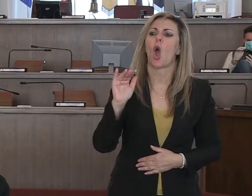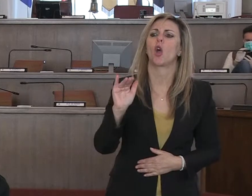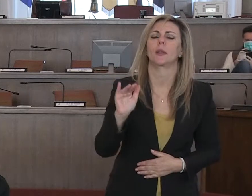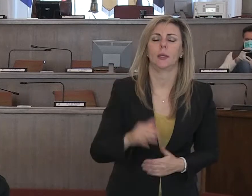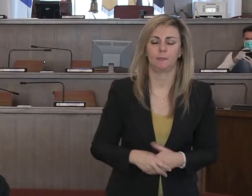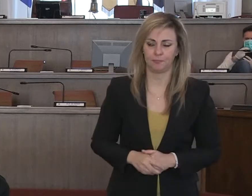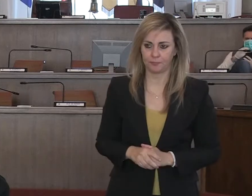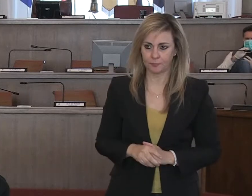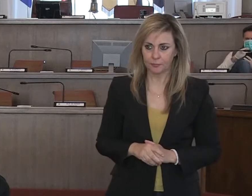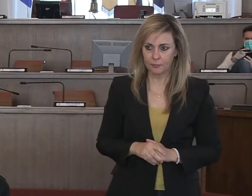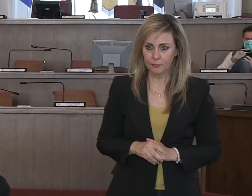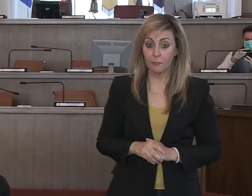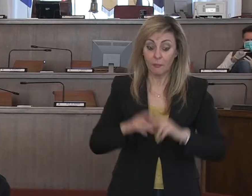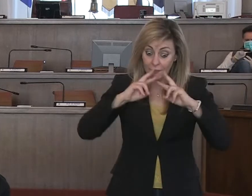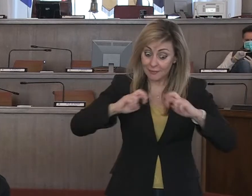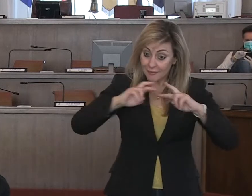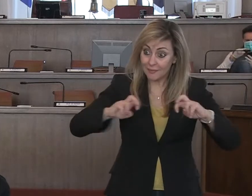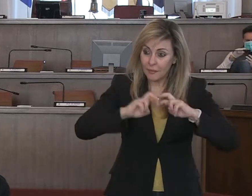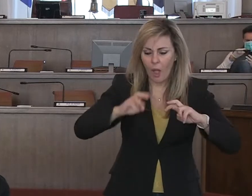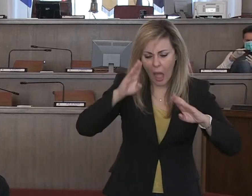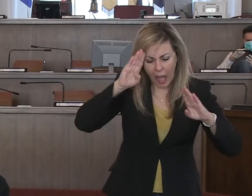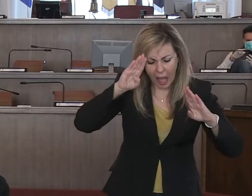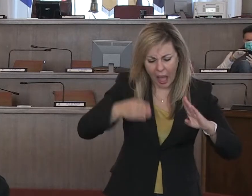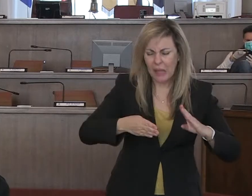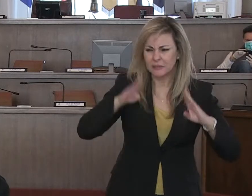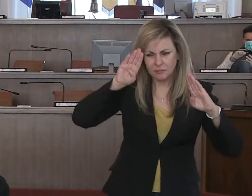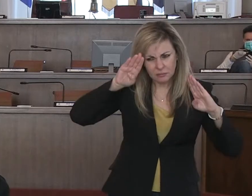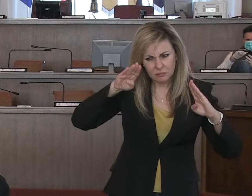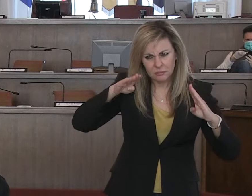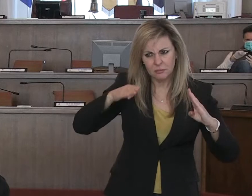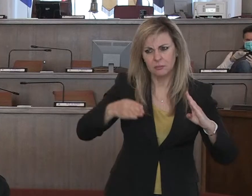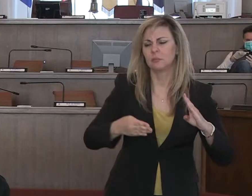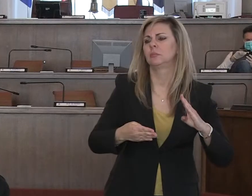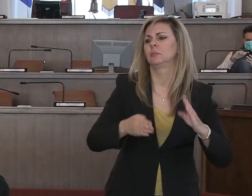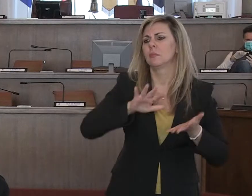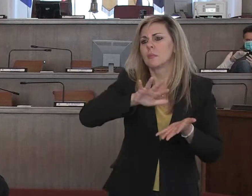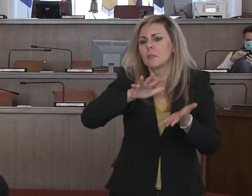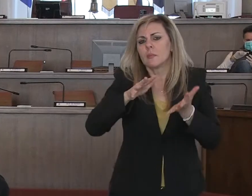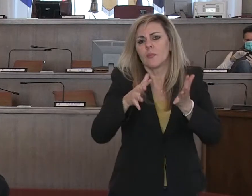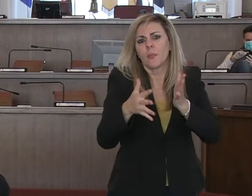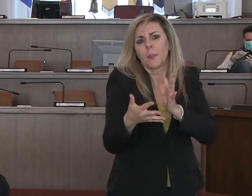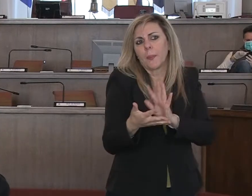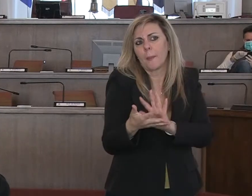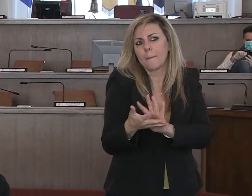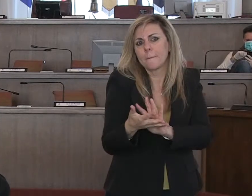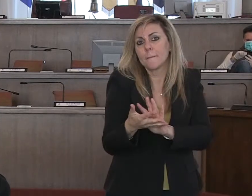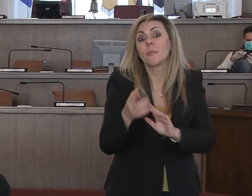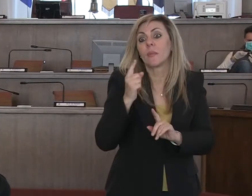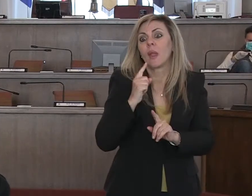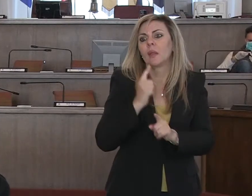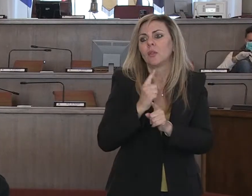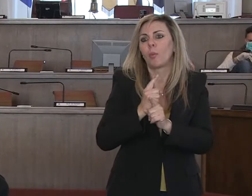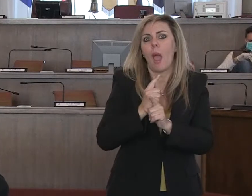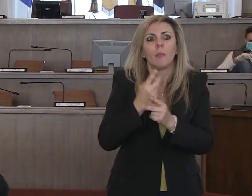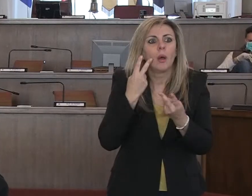costantemente. Quindi un'analisi attenta ma soprattutto un rimodulare la risposta che noi dobbiamo